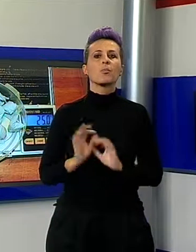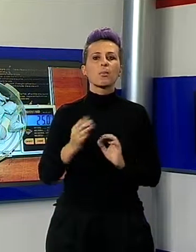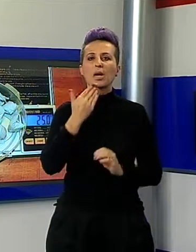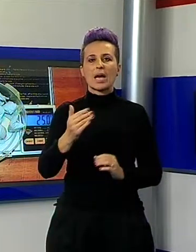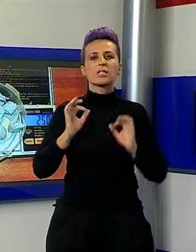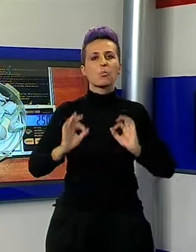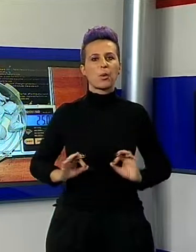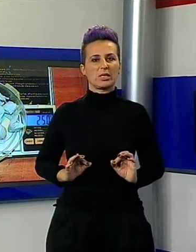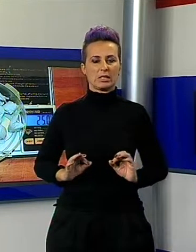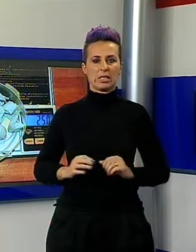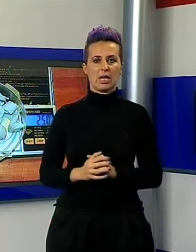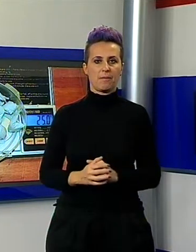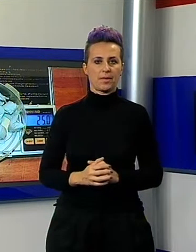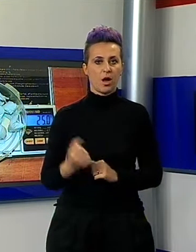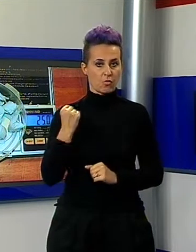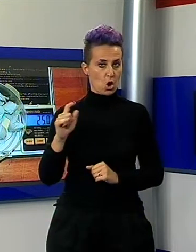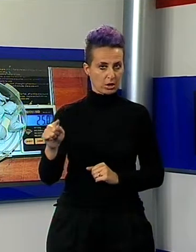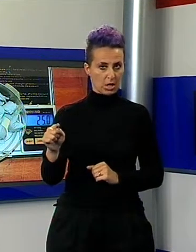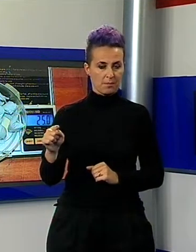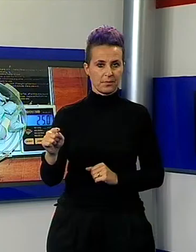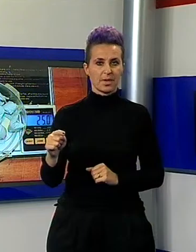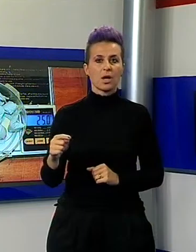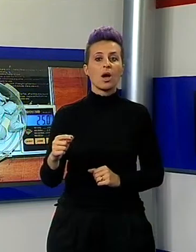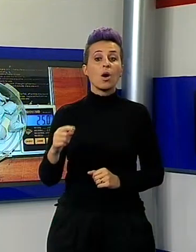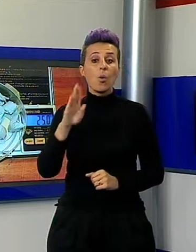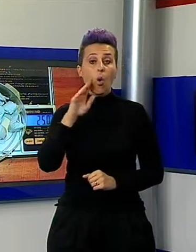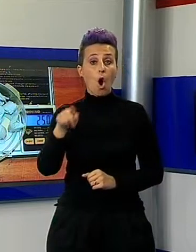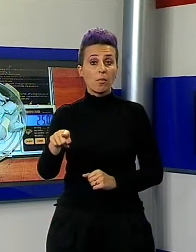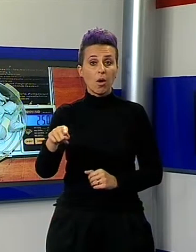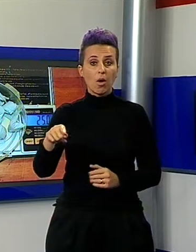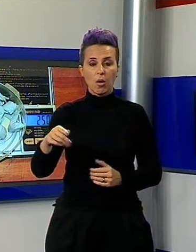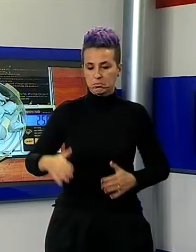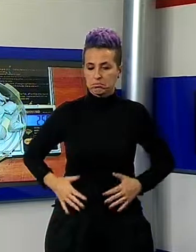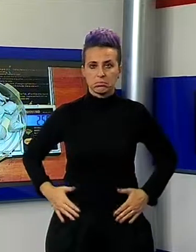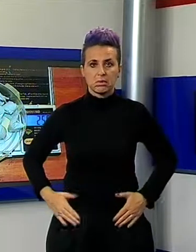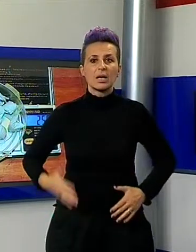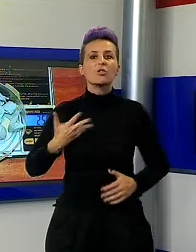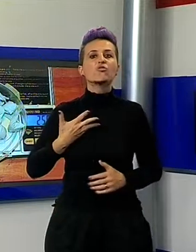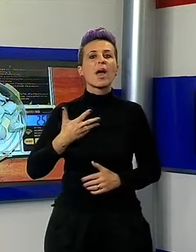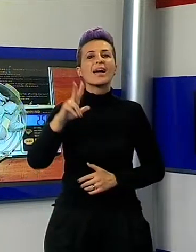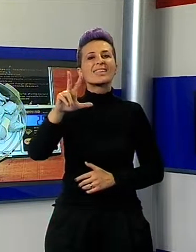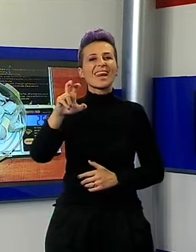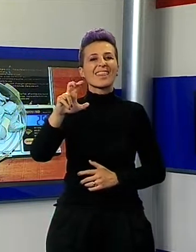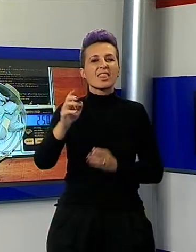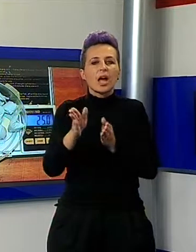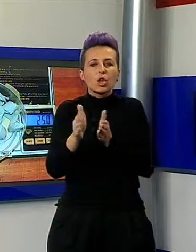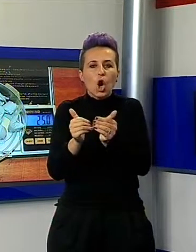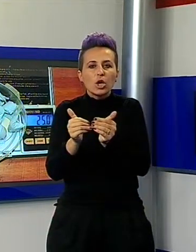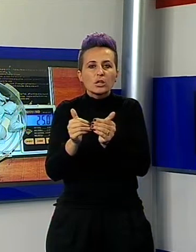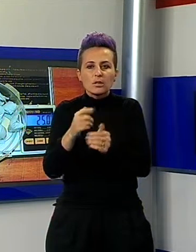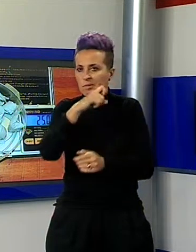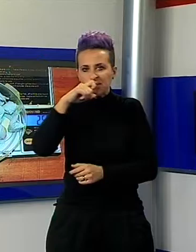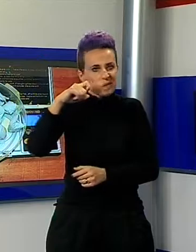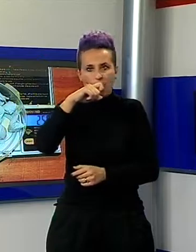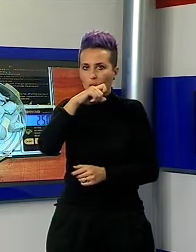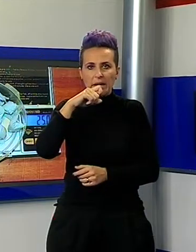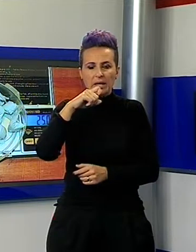commissariato di Polizia di Forte dei Marmi. Addosso gli agenti hanno rinvenuto ben 30 dosi di cocaina confezionata per il peso